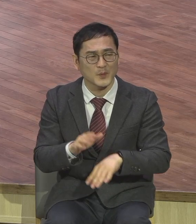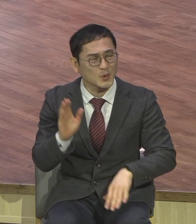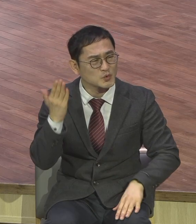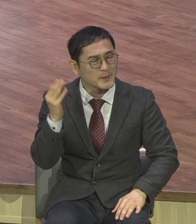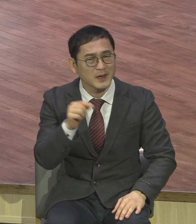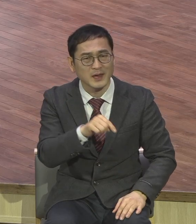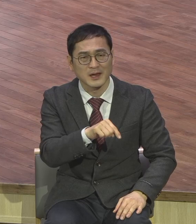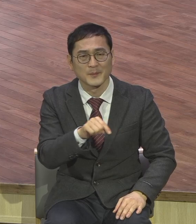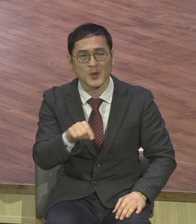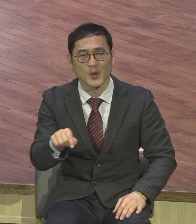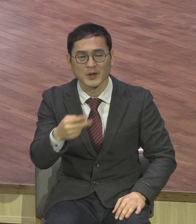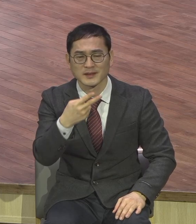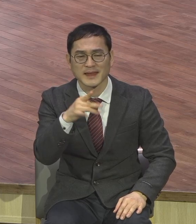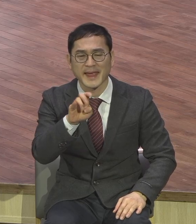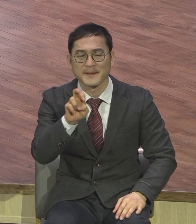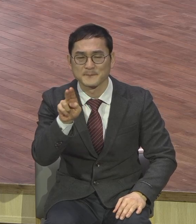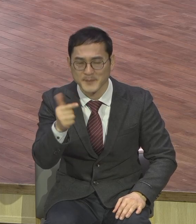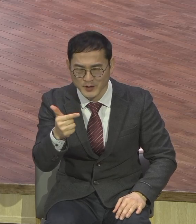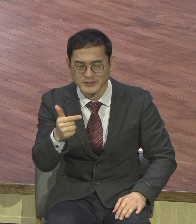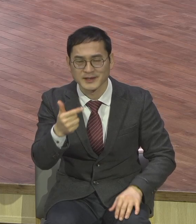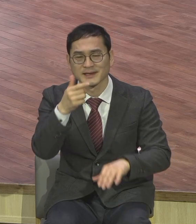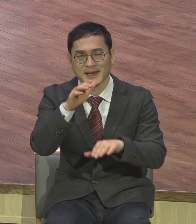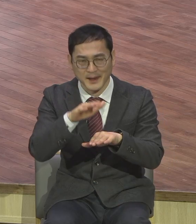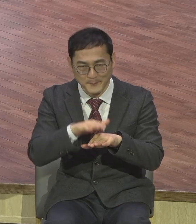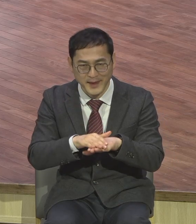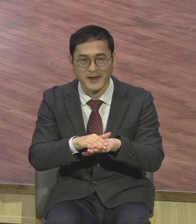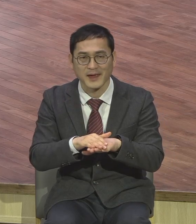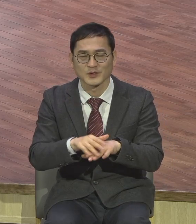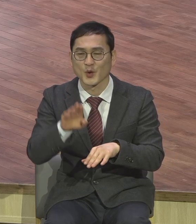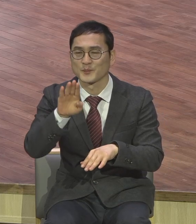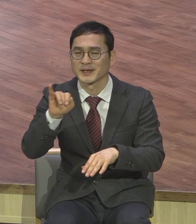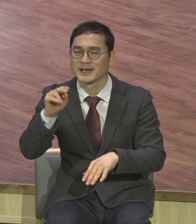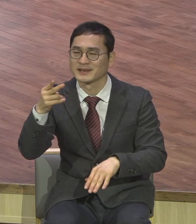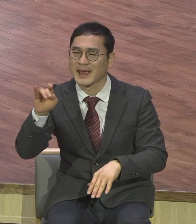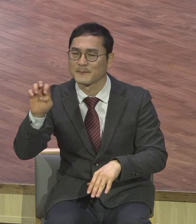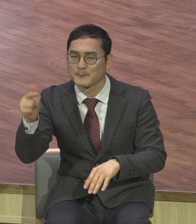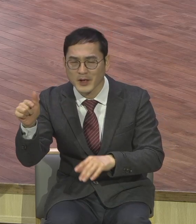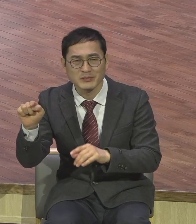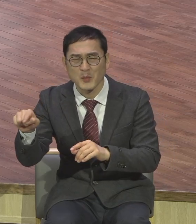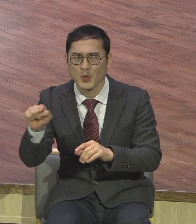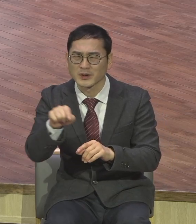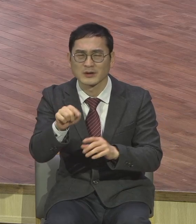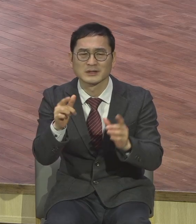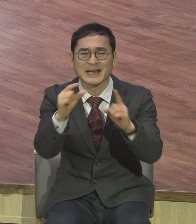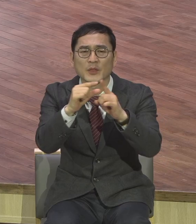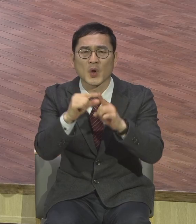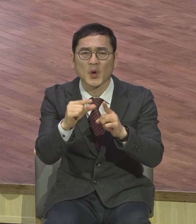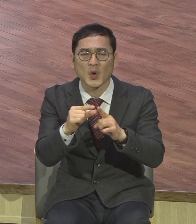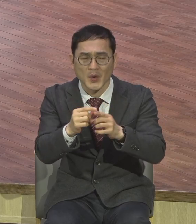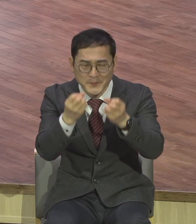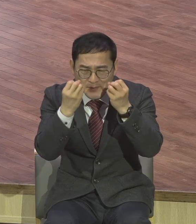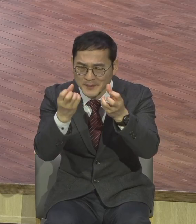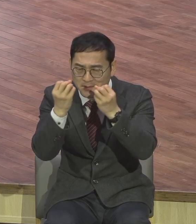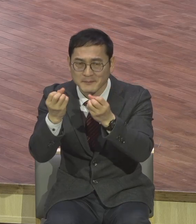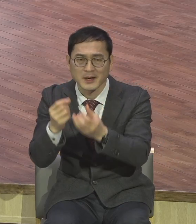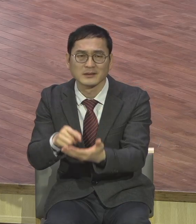일이, 이런 일이, 이런 말이 계속 생기면서 모두가 이렇게